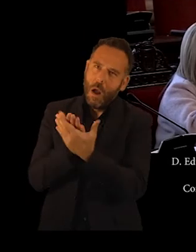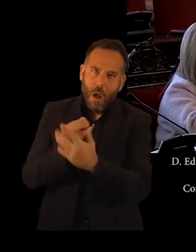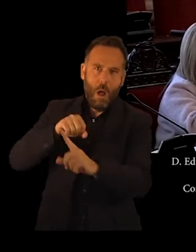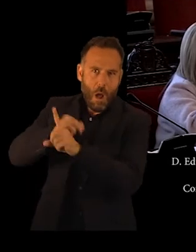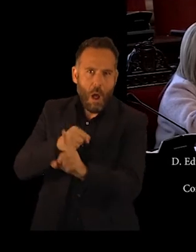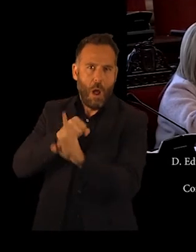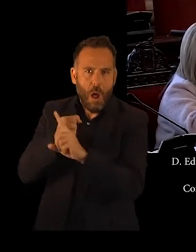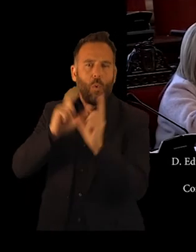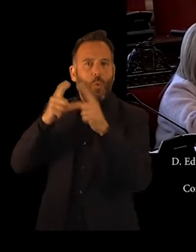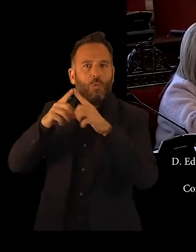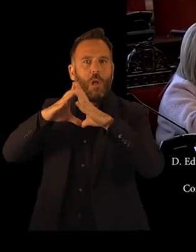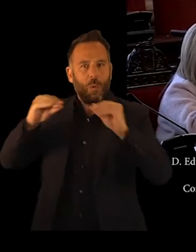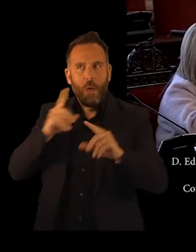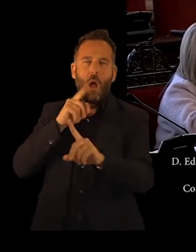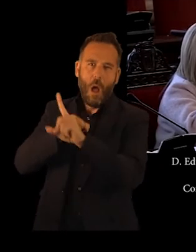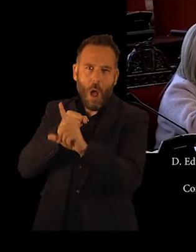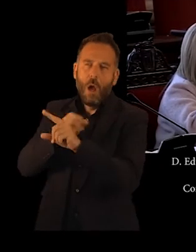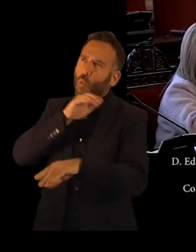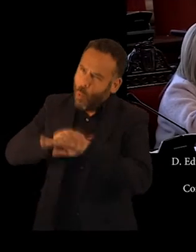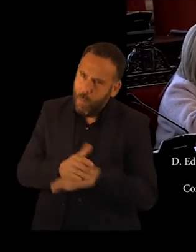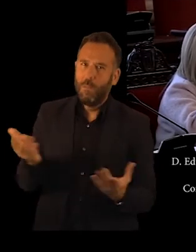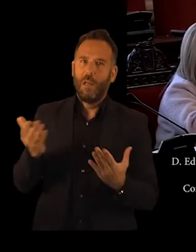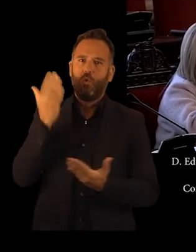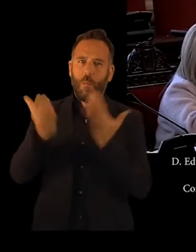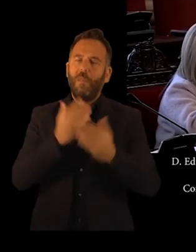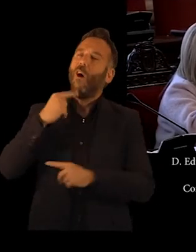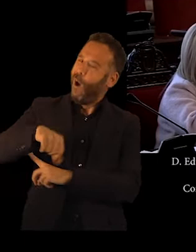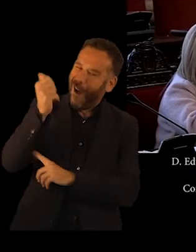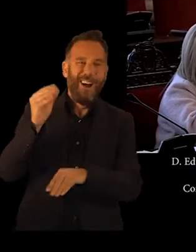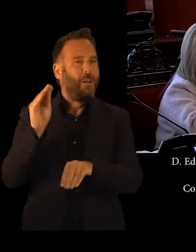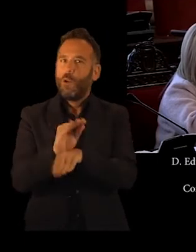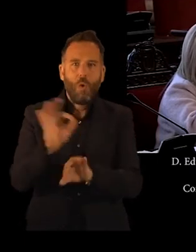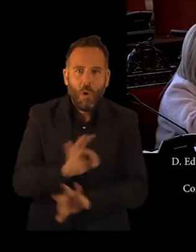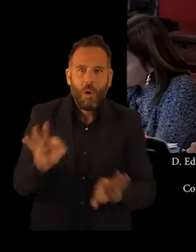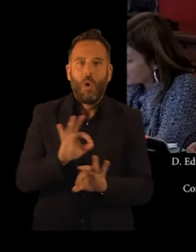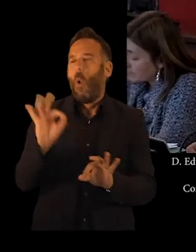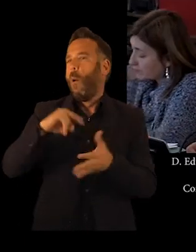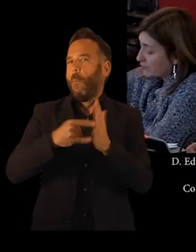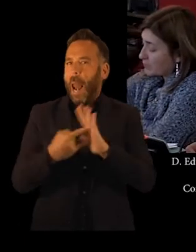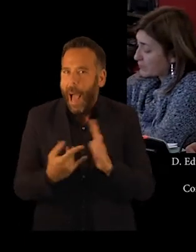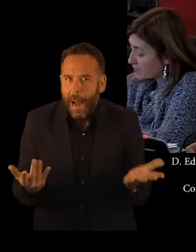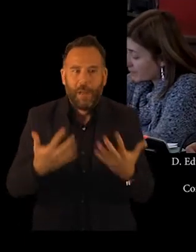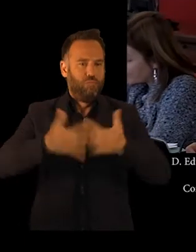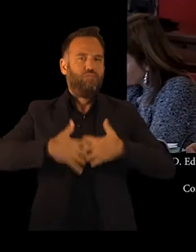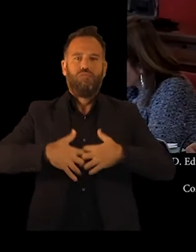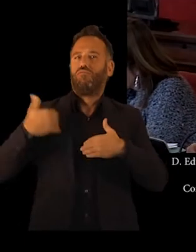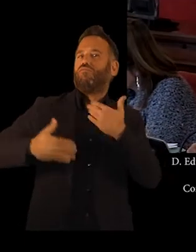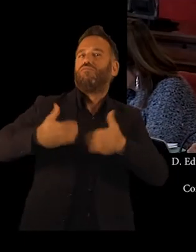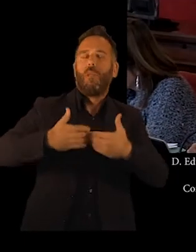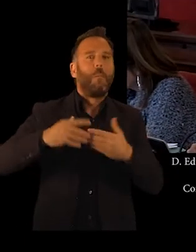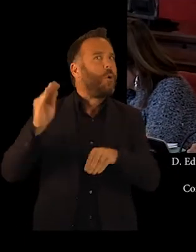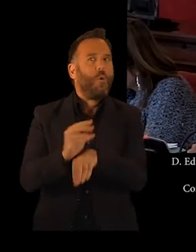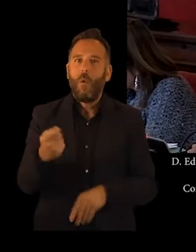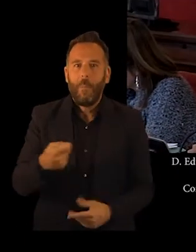que cumpla con las ayudas comprometidas, con las subvenciones otorgadas o con los planes puestos en marcha y